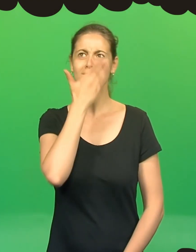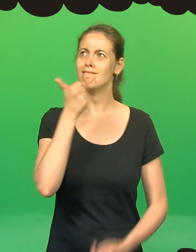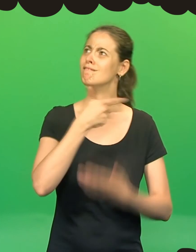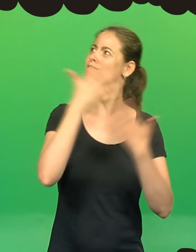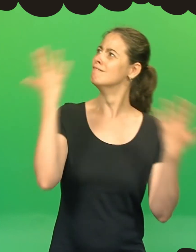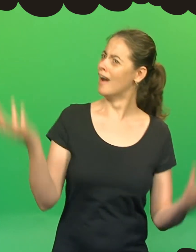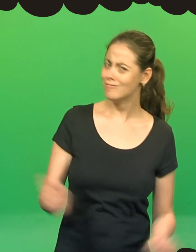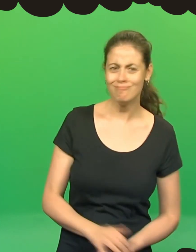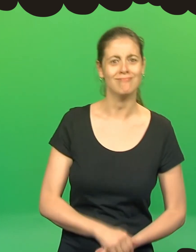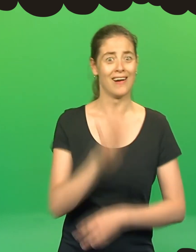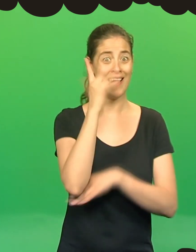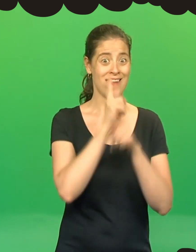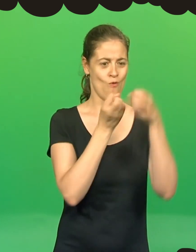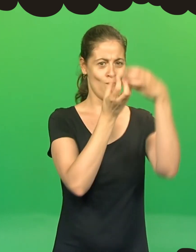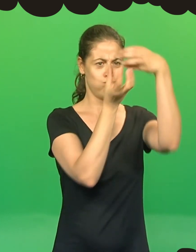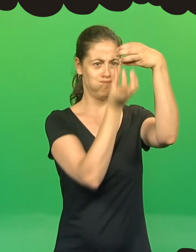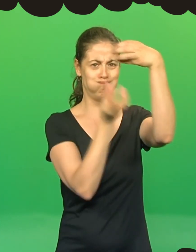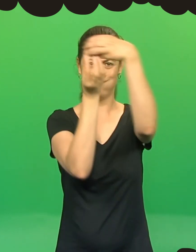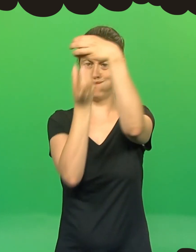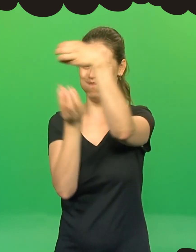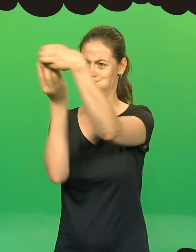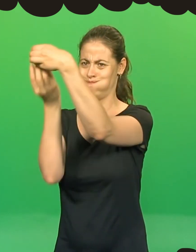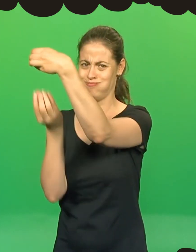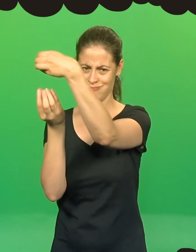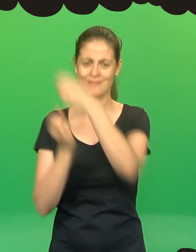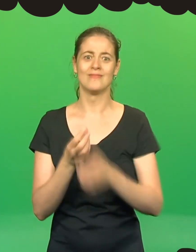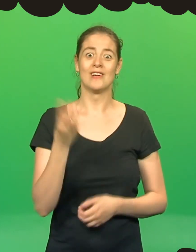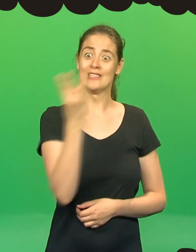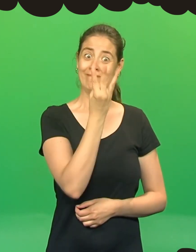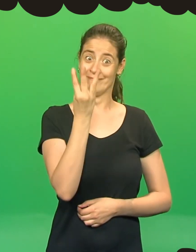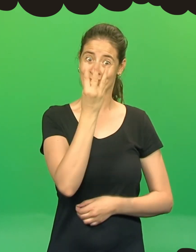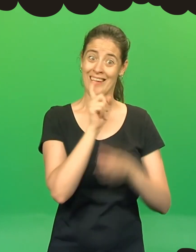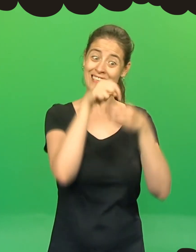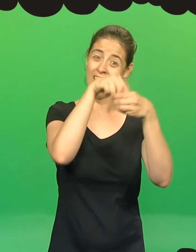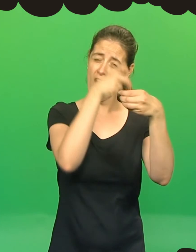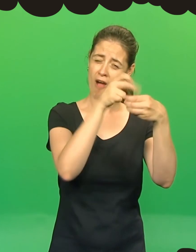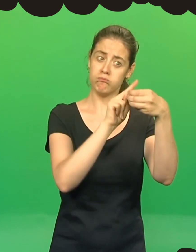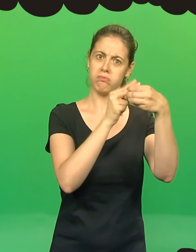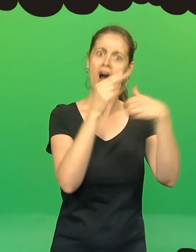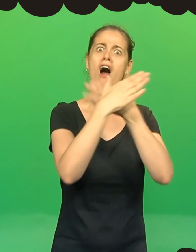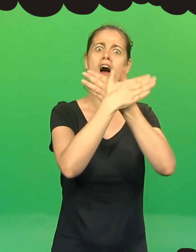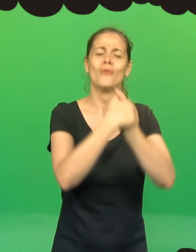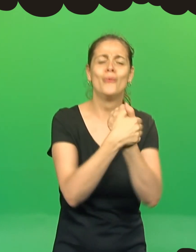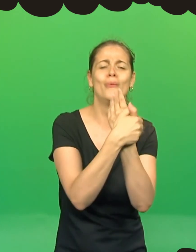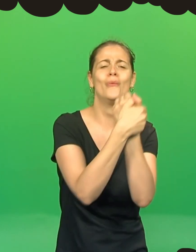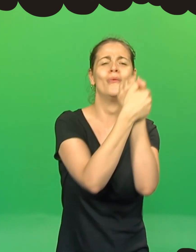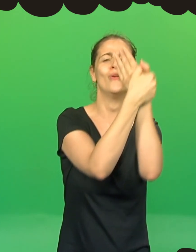Até que, um belo dia, os casulos abriram e, de lá de dentro, saíram três